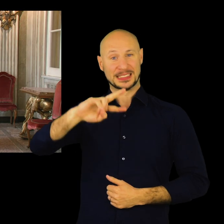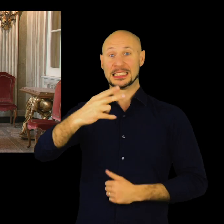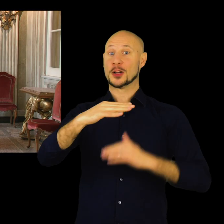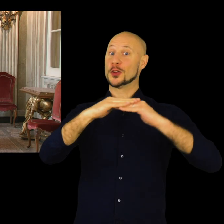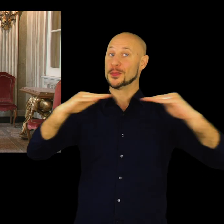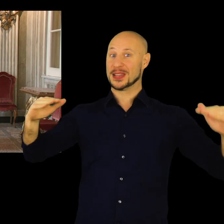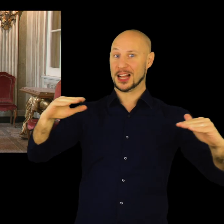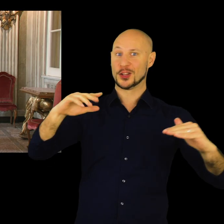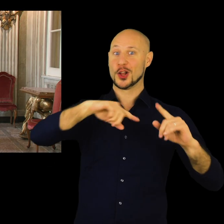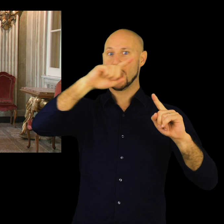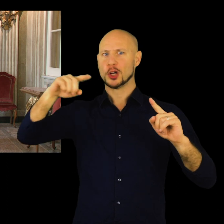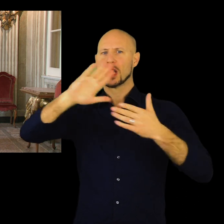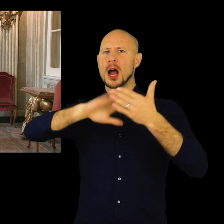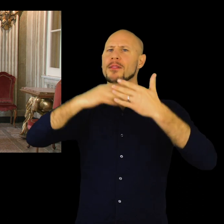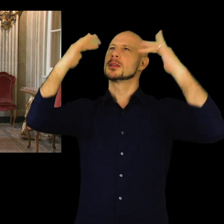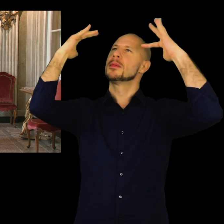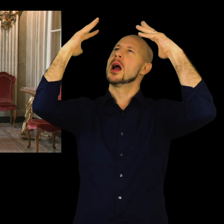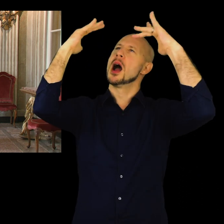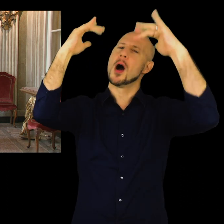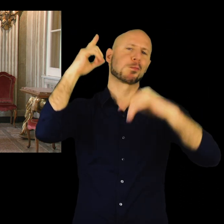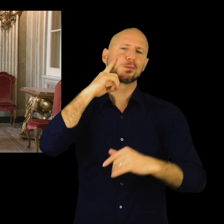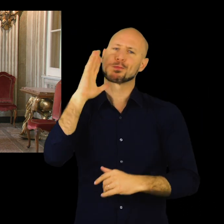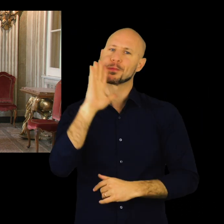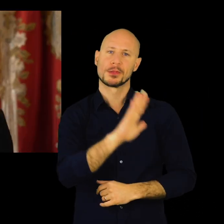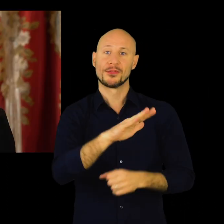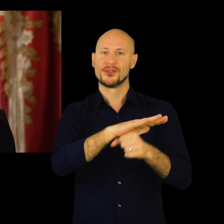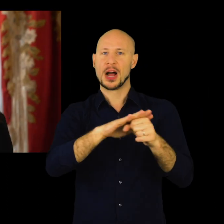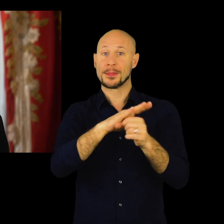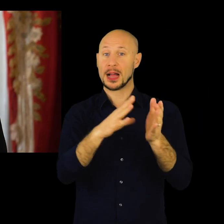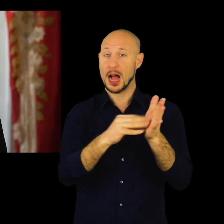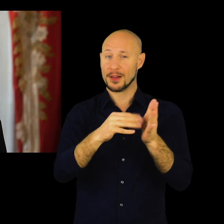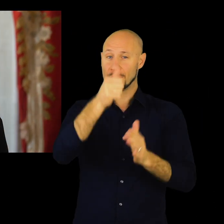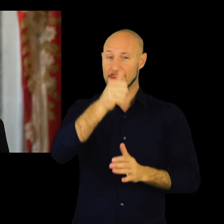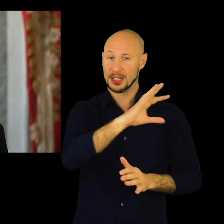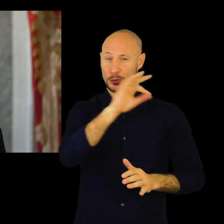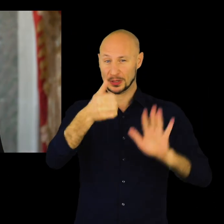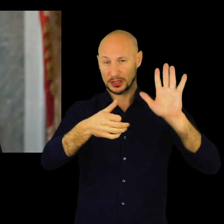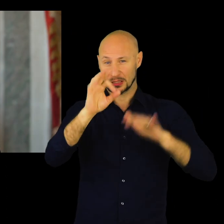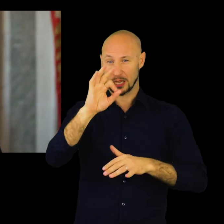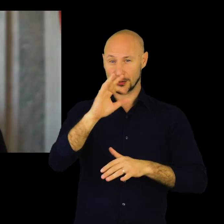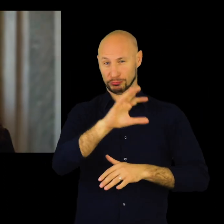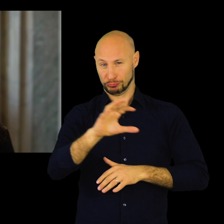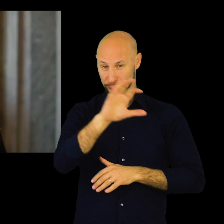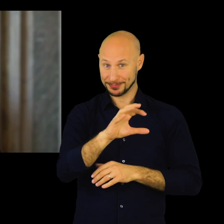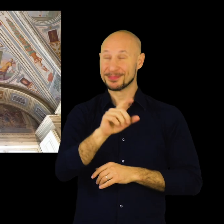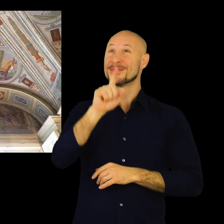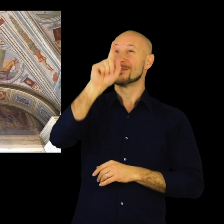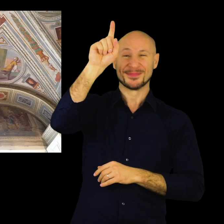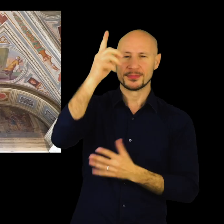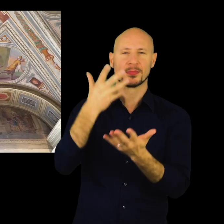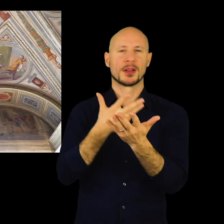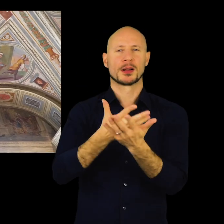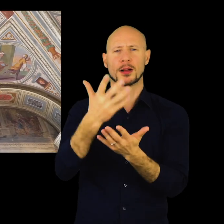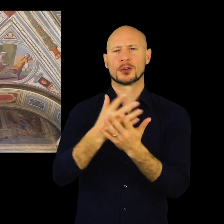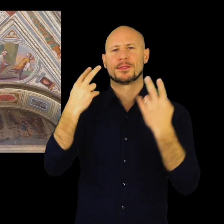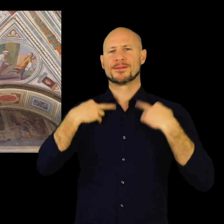Eccoci nella loggia del secondo piano, affrescata sempre dalla famiglia Calvi, sempre negli anni Sessanta del Cinquecento. Gli episodi